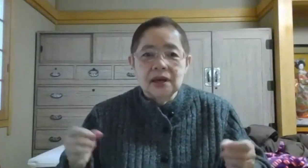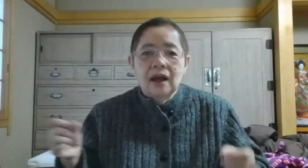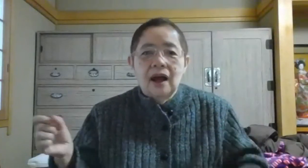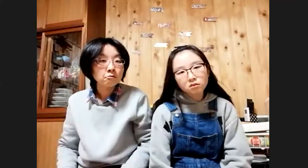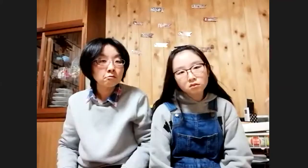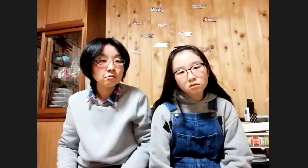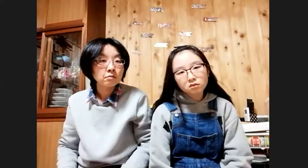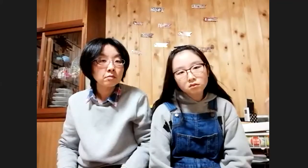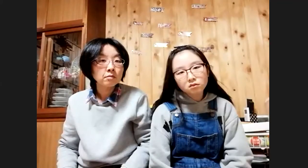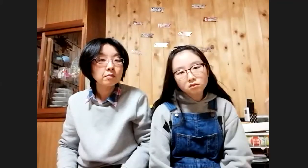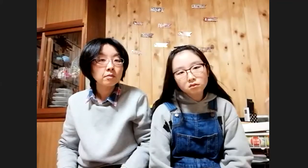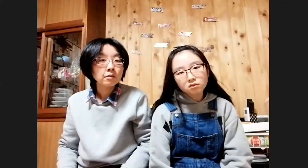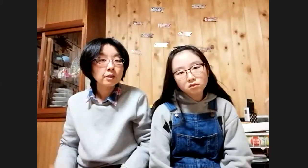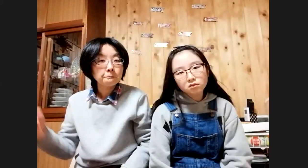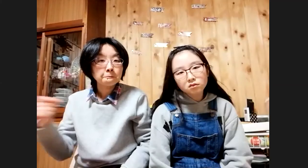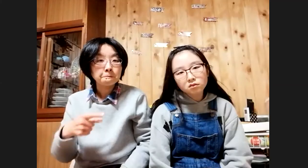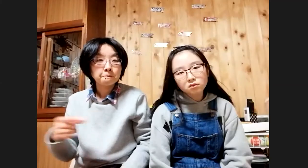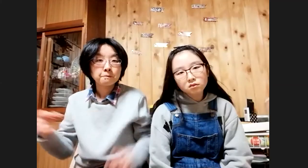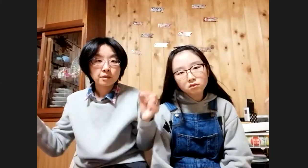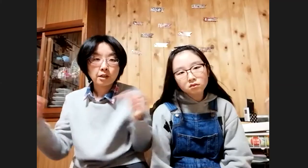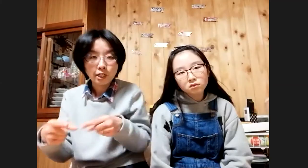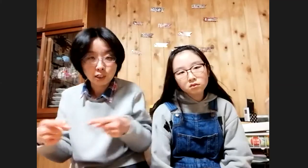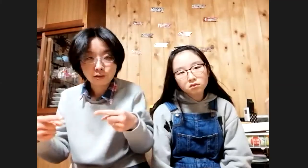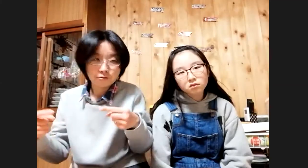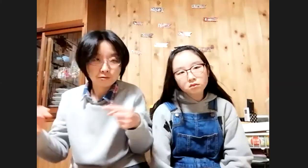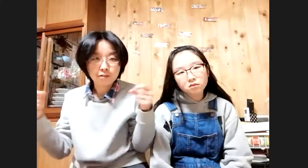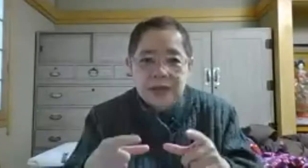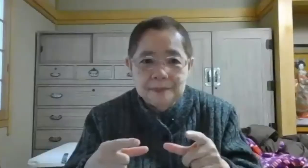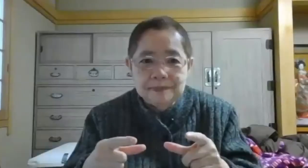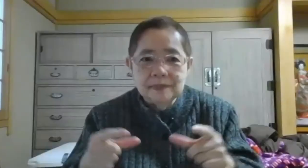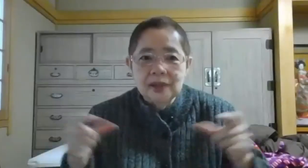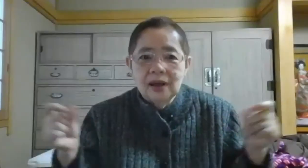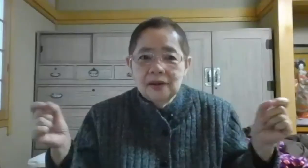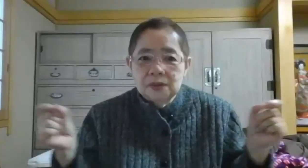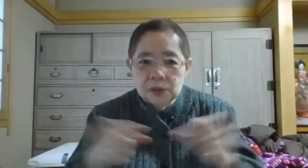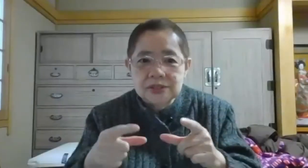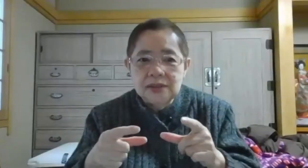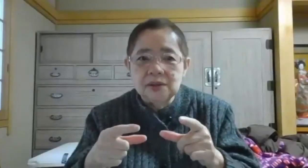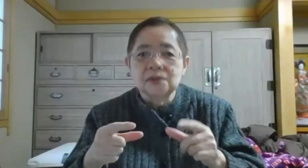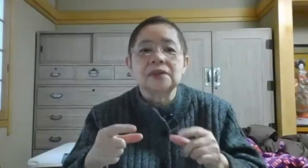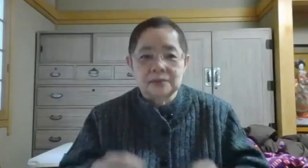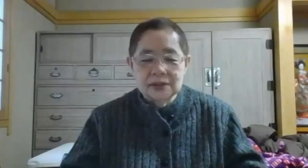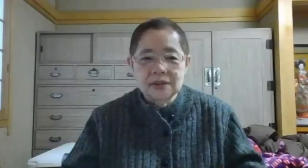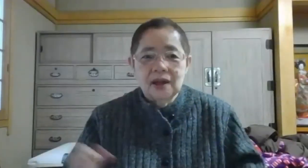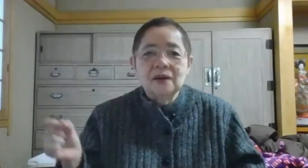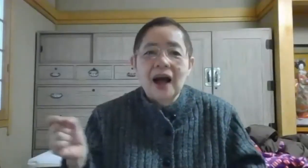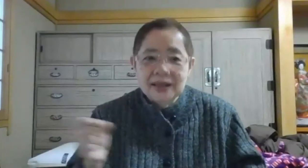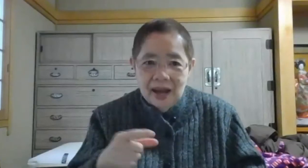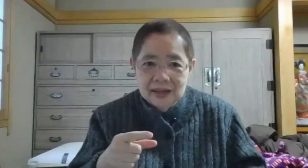はやいよりははやいはやいはやい突然突然ってことになりますこれははやい